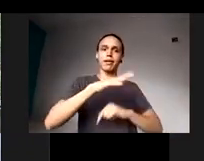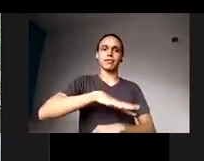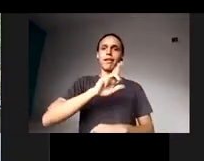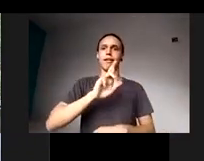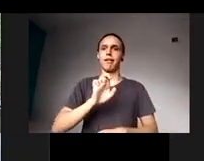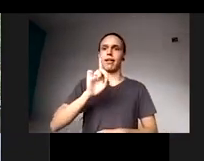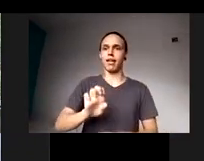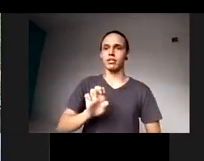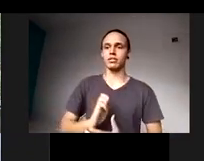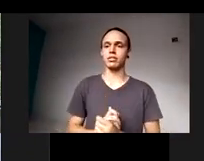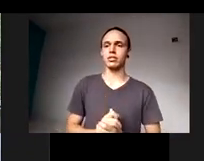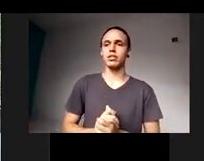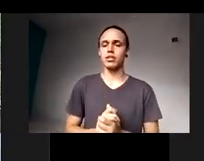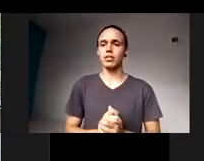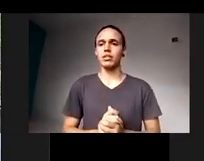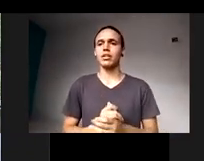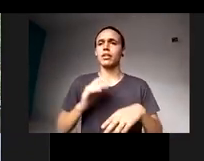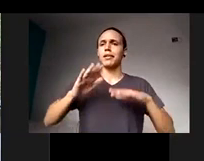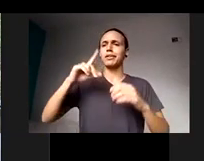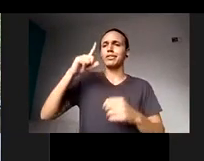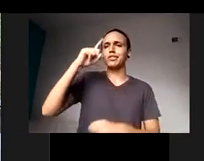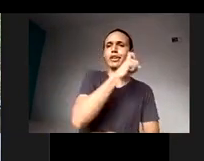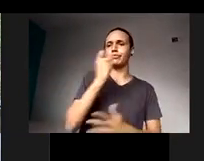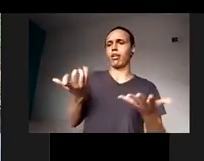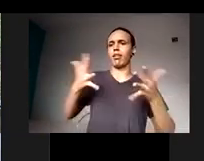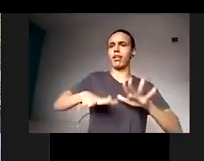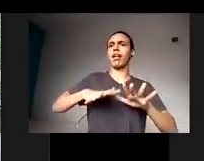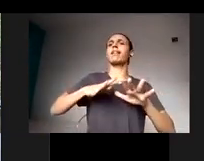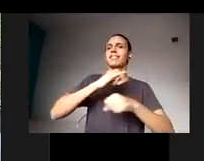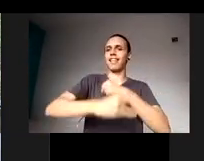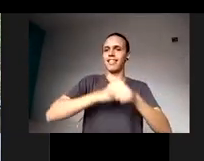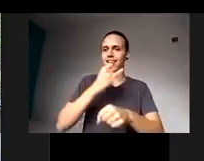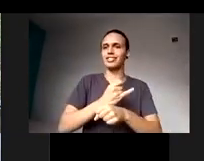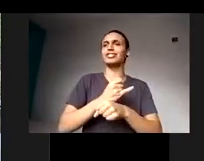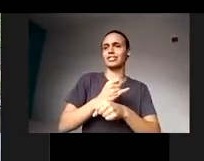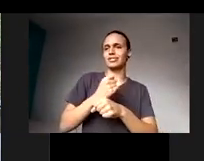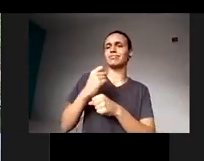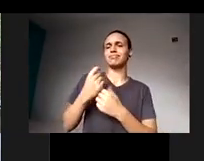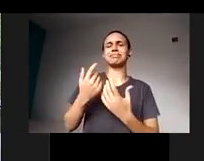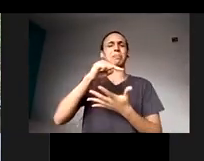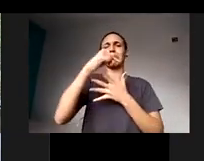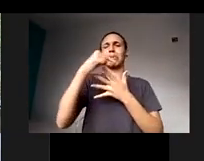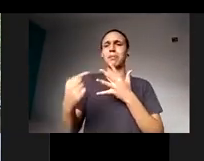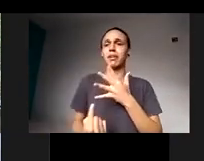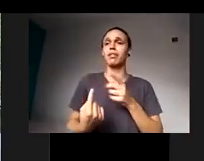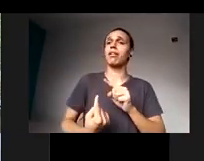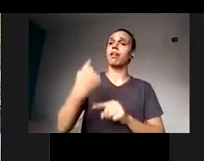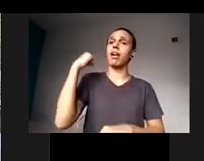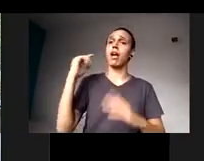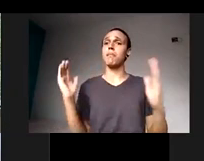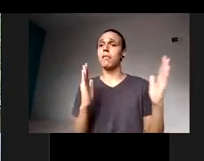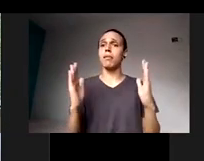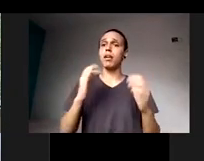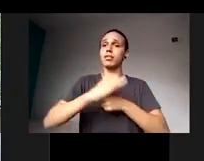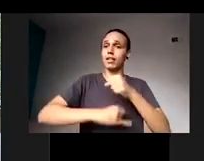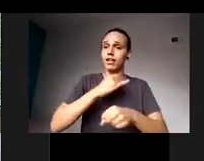em termos de inclusão digital, uma série de motivos. Então, naquele momento, os encontros virtuais, eles foram propostos,